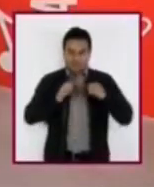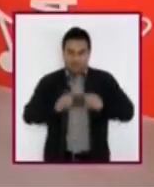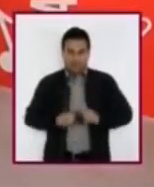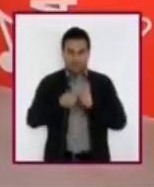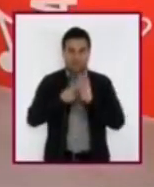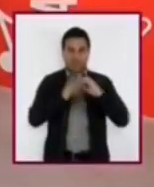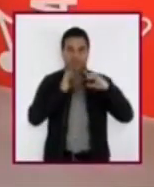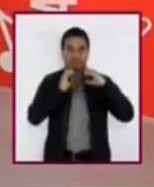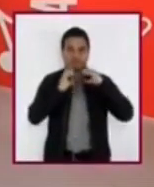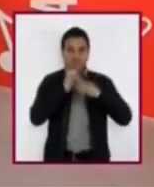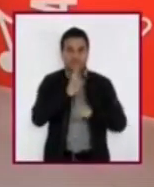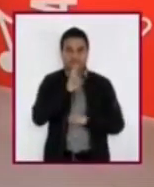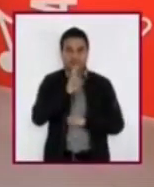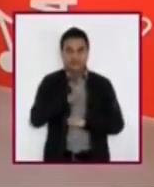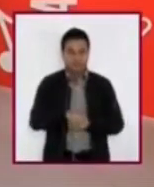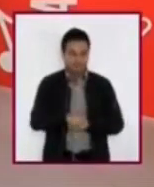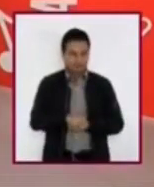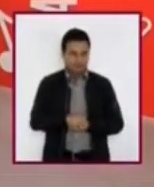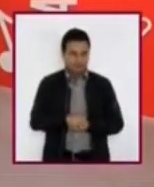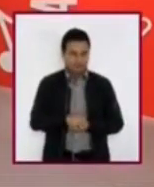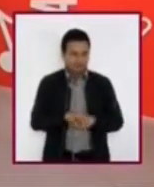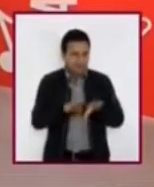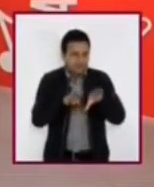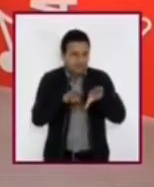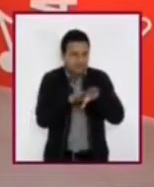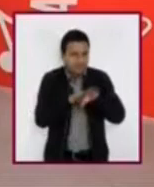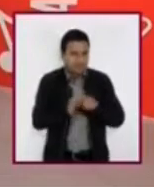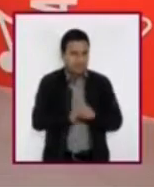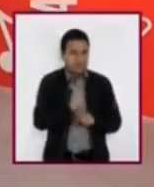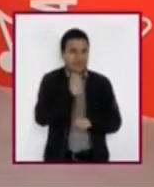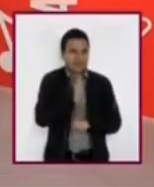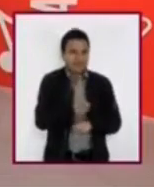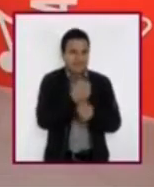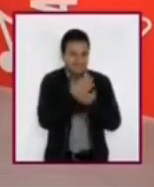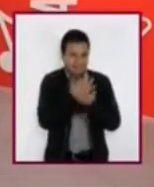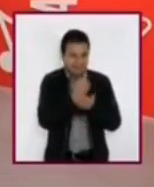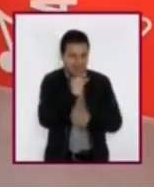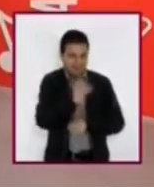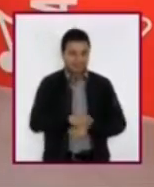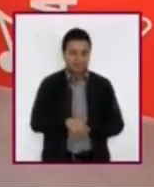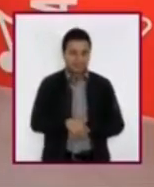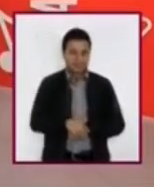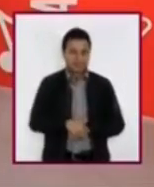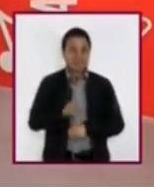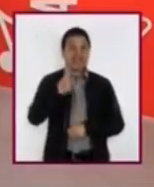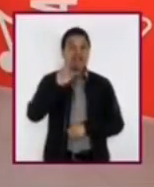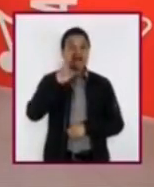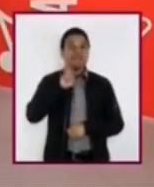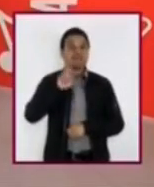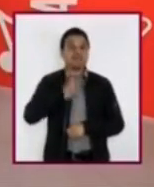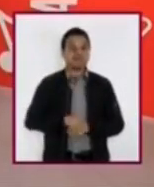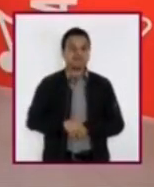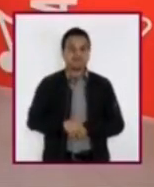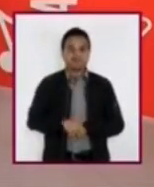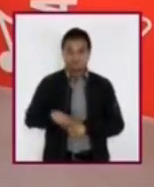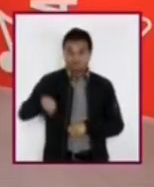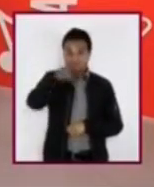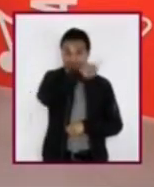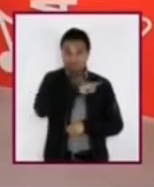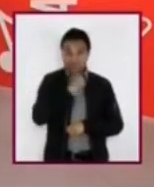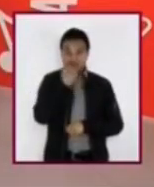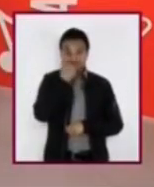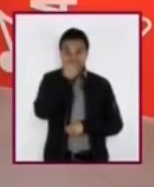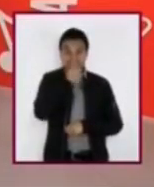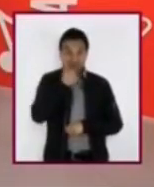¿Te verás? ¿De qué trataba? Oye, ya sí, espérame. ¿Qué te parece si mejor lo hacemos junto con las personas que nos están viendo?